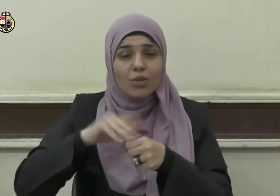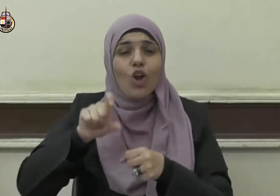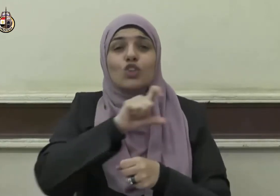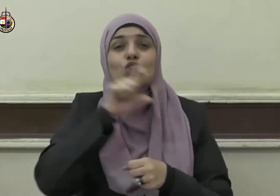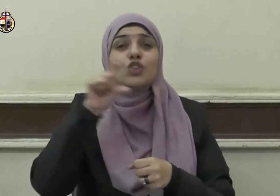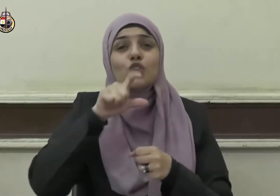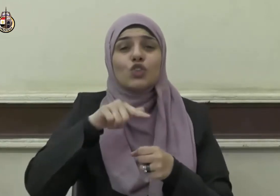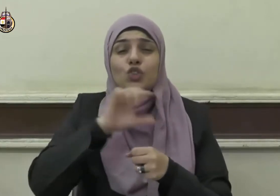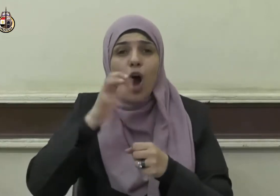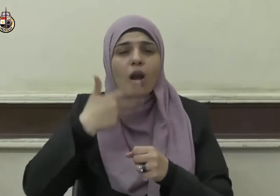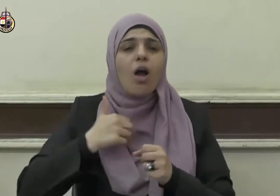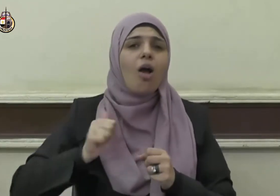بحسب